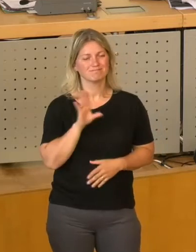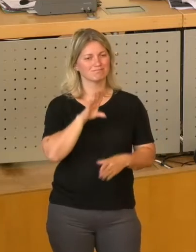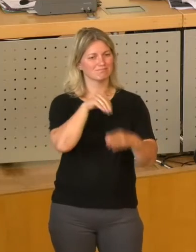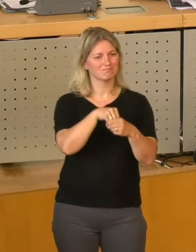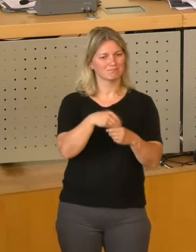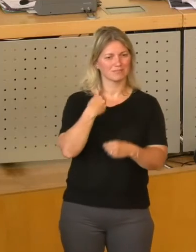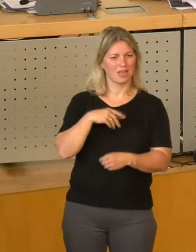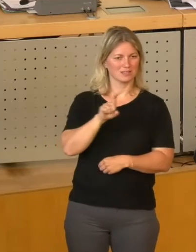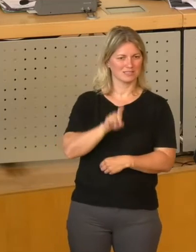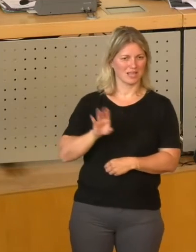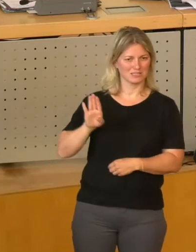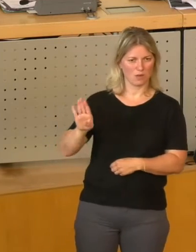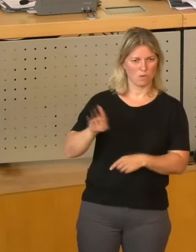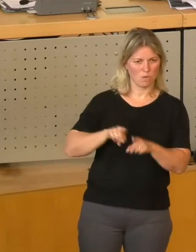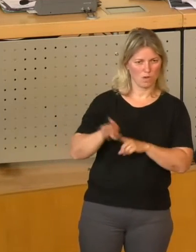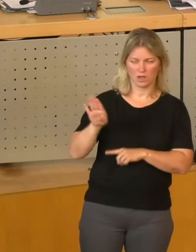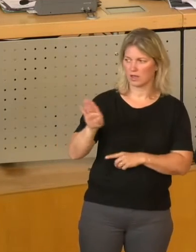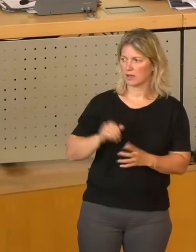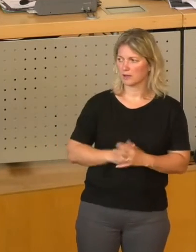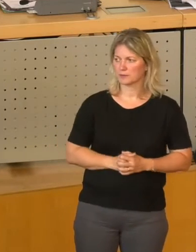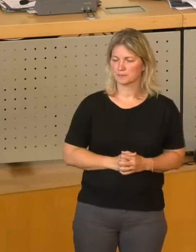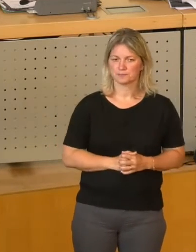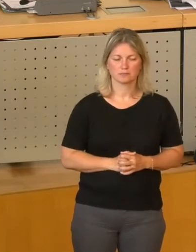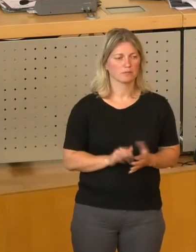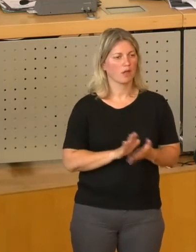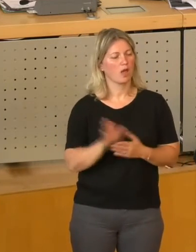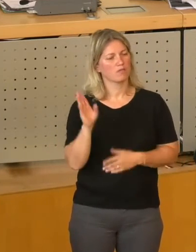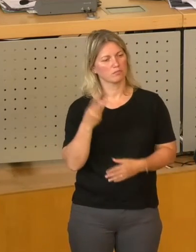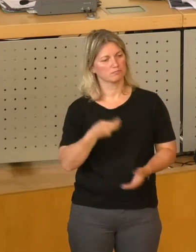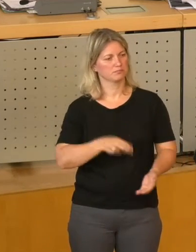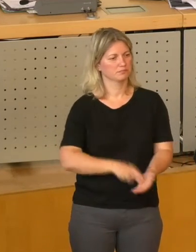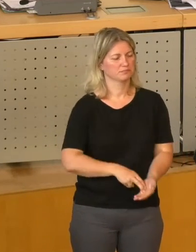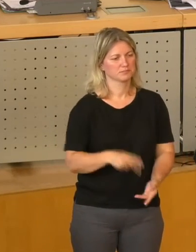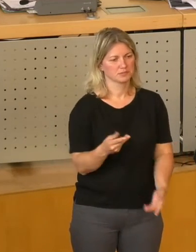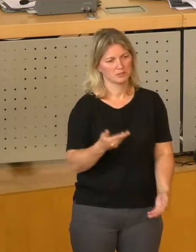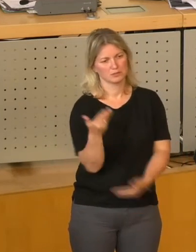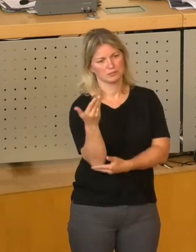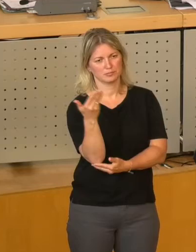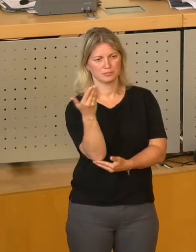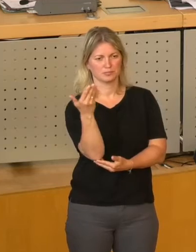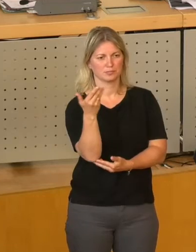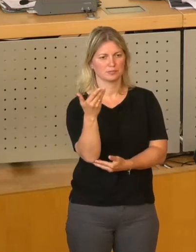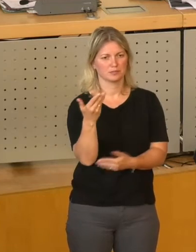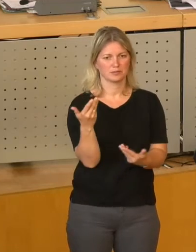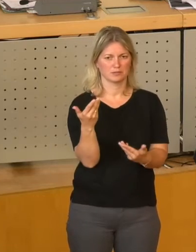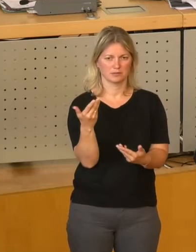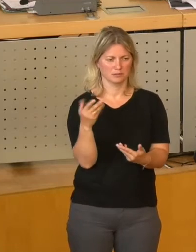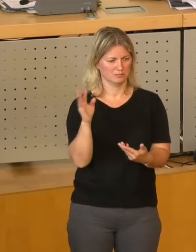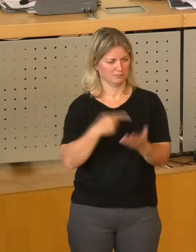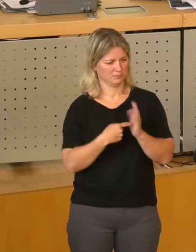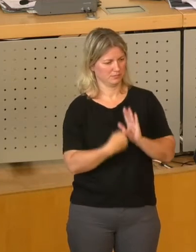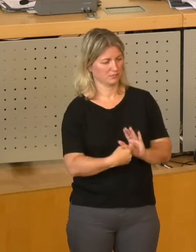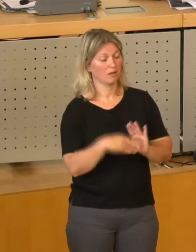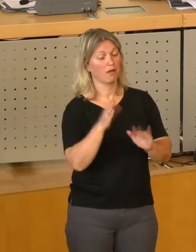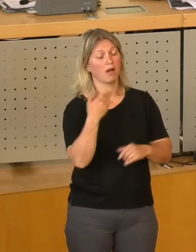eingehen. Wissen Sie, Herr Zastrow, Sie stellen sich hier hin, halten da eine Rede und tun so, als sei die FDP nun schon